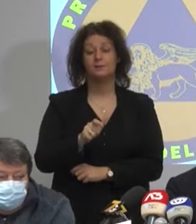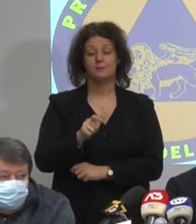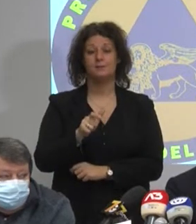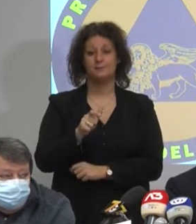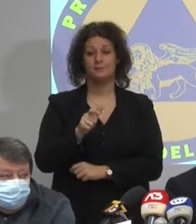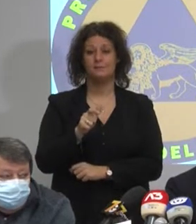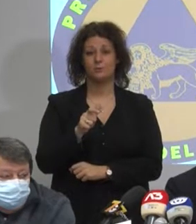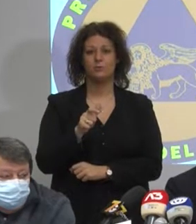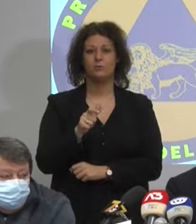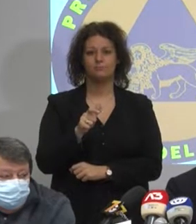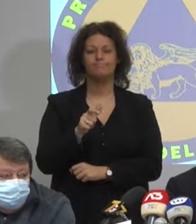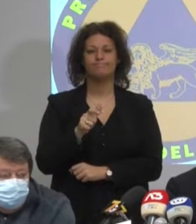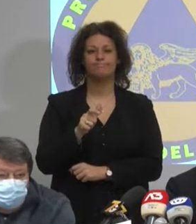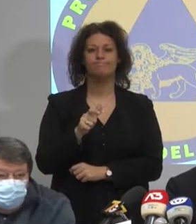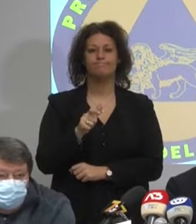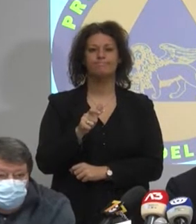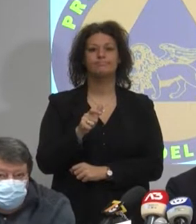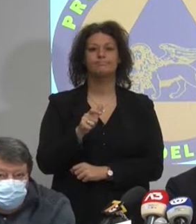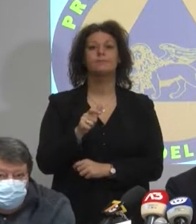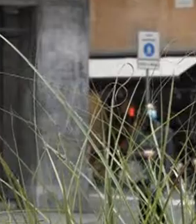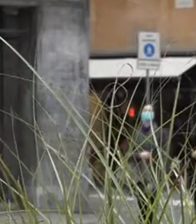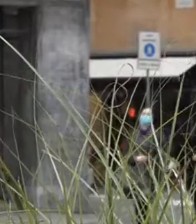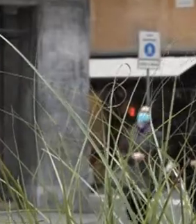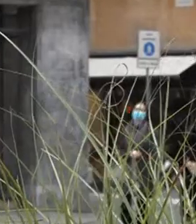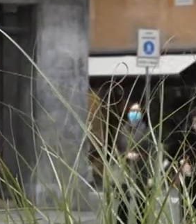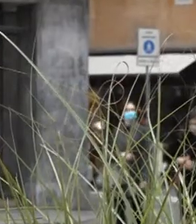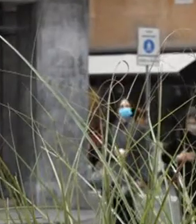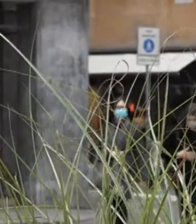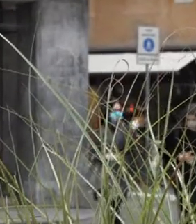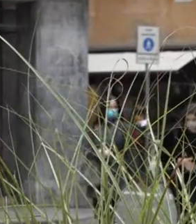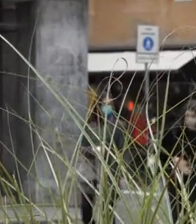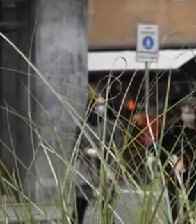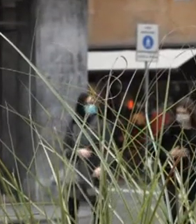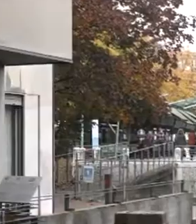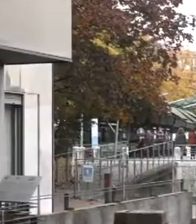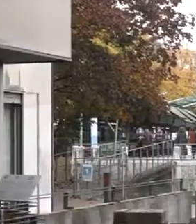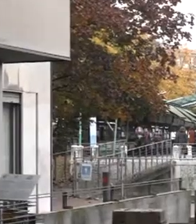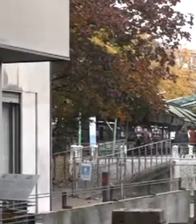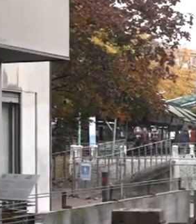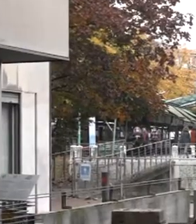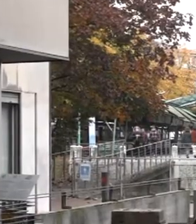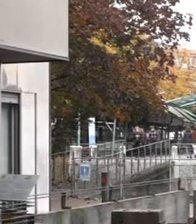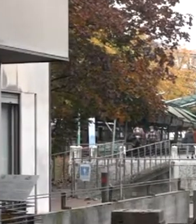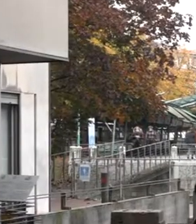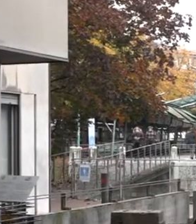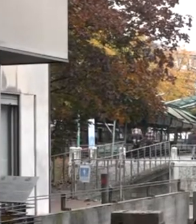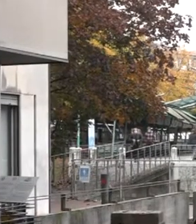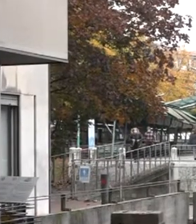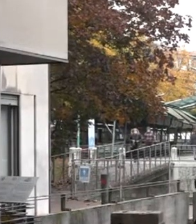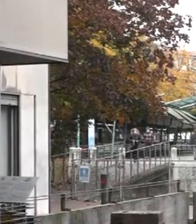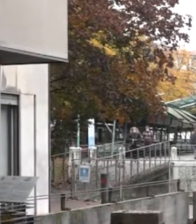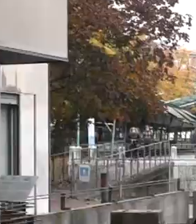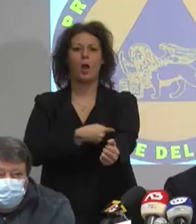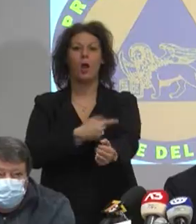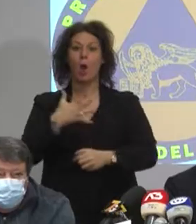aspettare delle curve che comincino a virare. E non si cerchi la giustificazione, prosegue il governatore, nel fatto che il Veneto è sempre rimasto